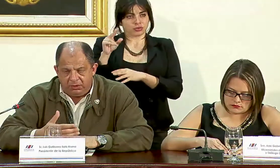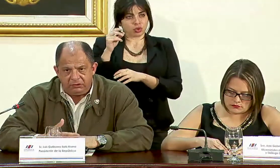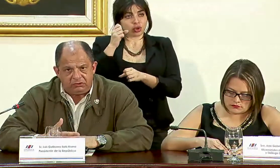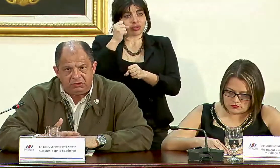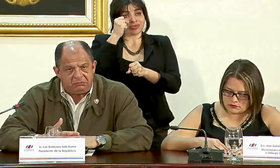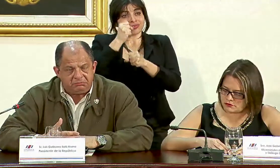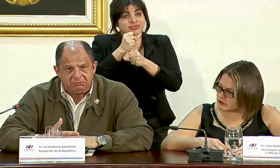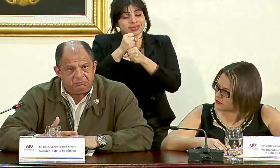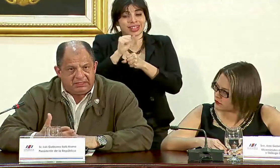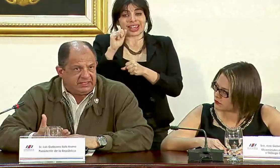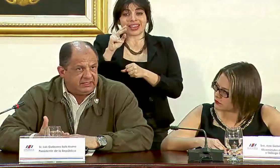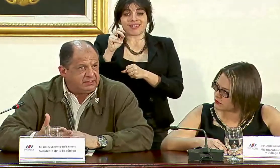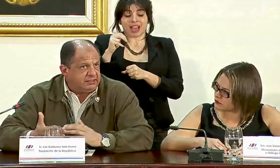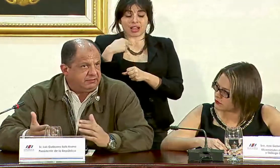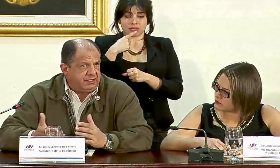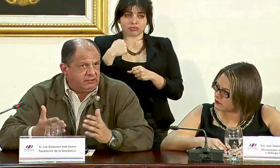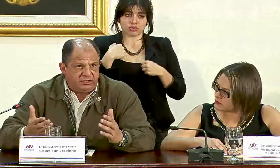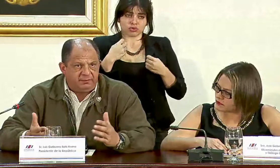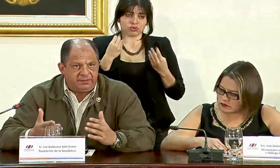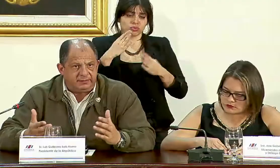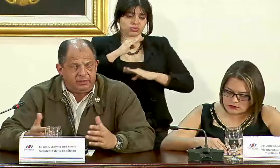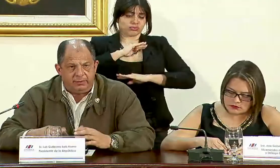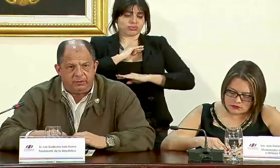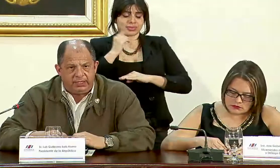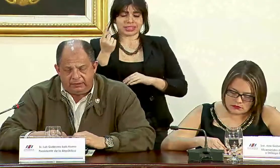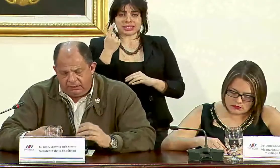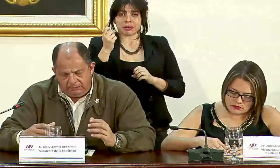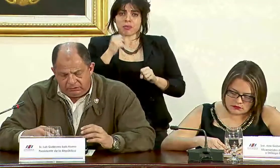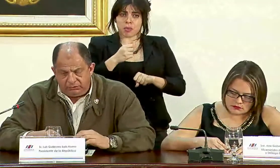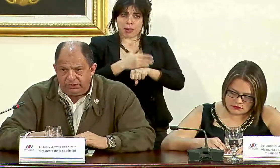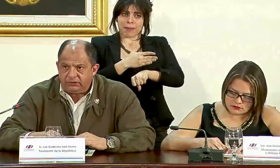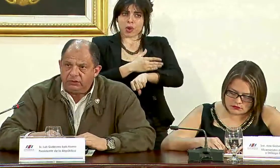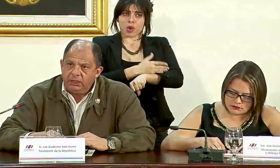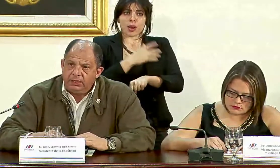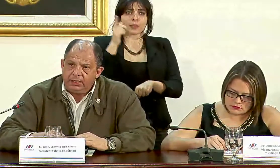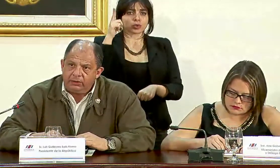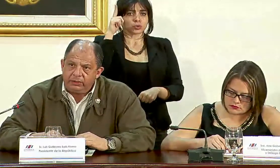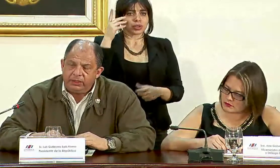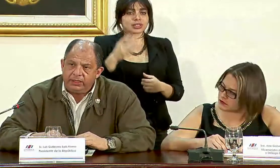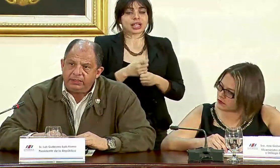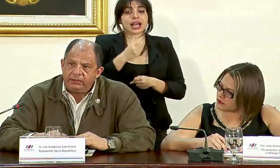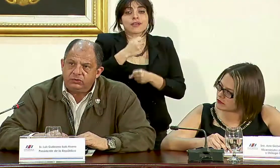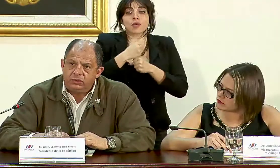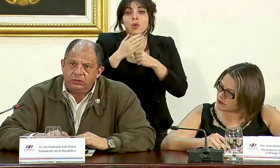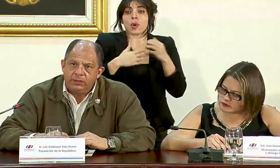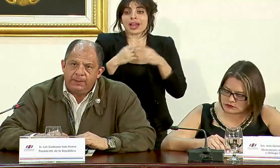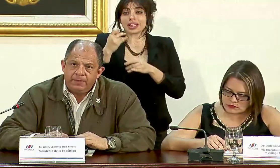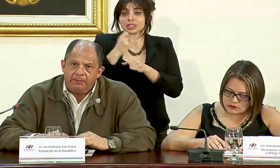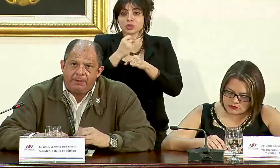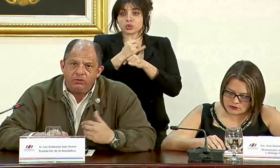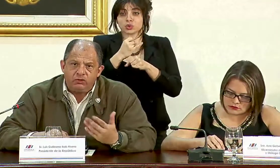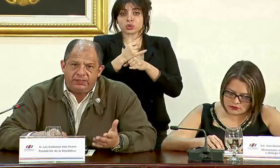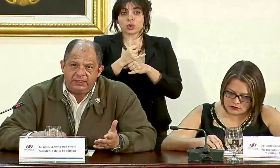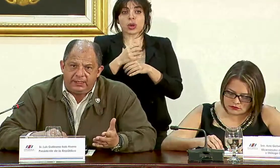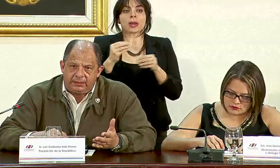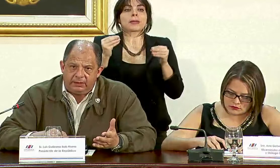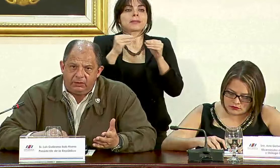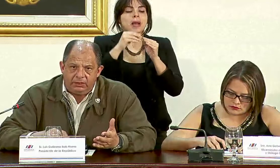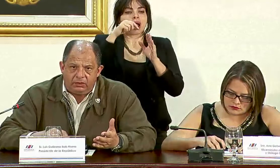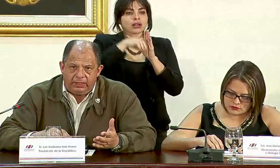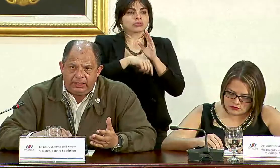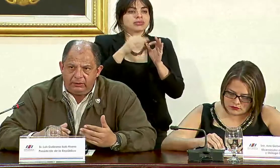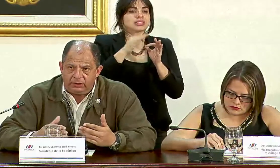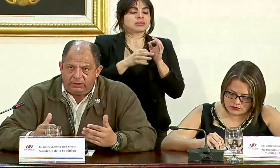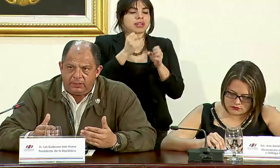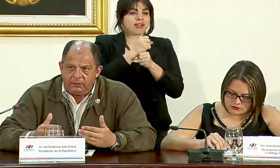con la cual yo estoy bastante satisfecho siempre se puede mejorar por supuesto la labor de cualquier institución va mucho más allá del